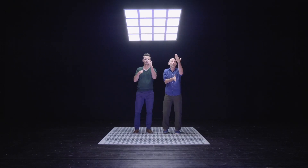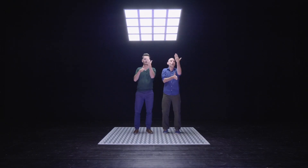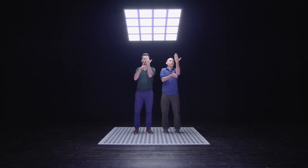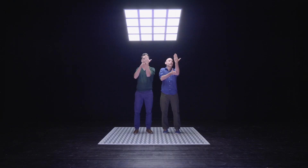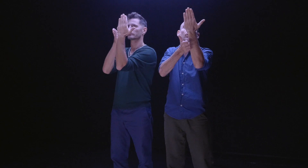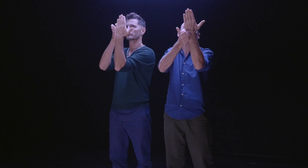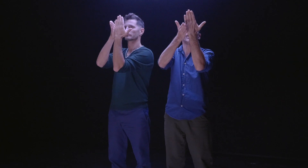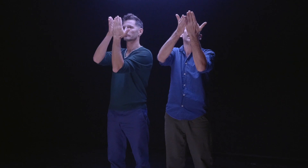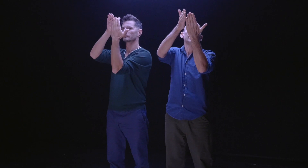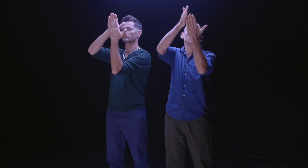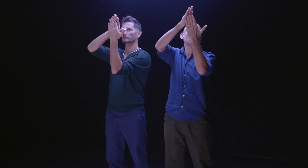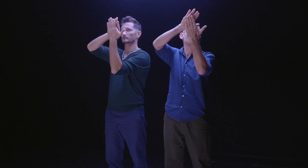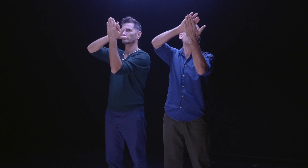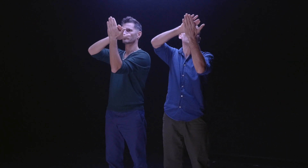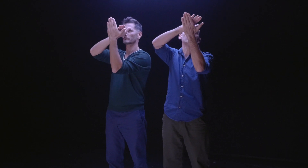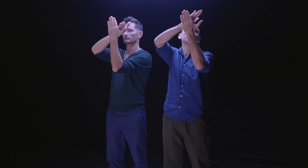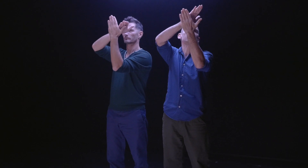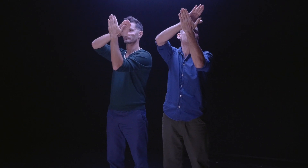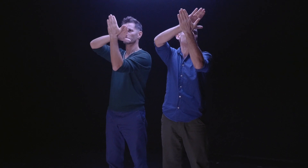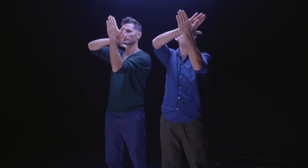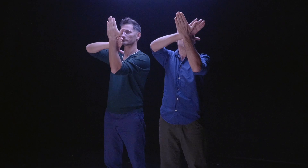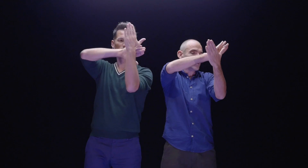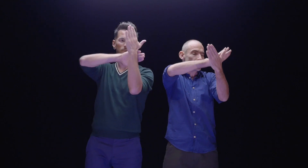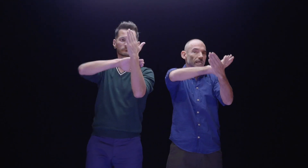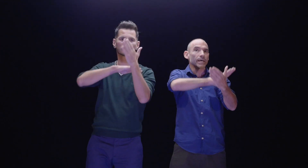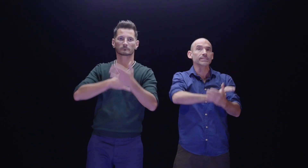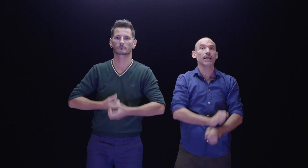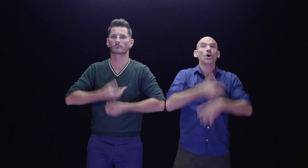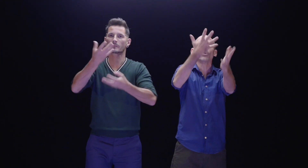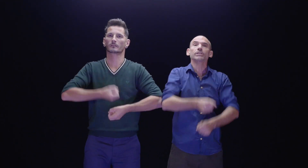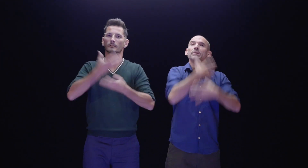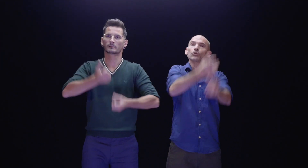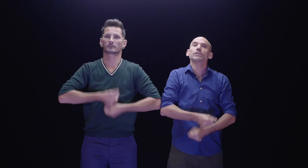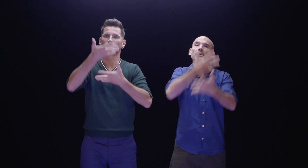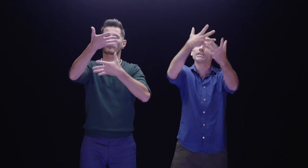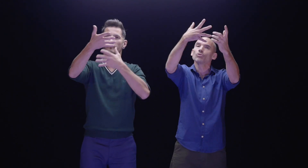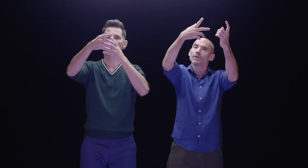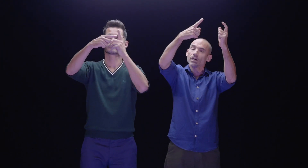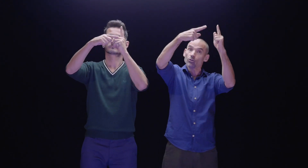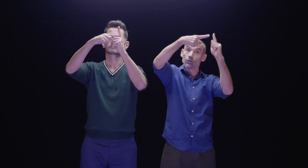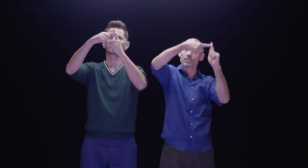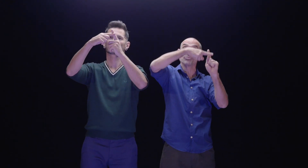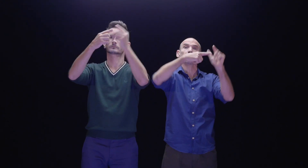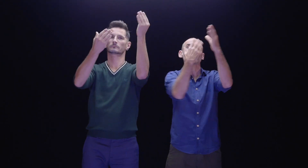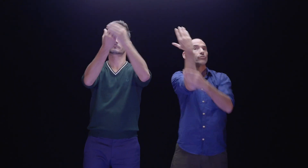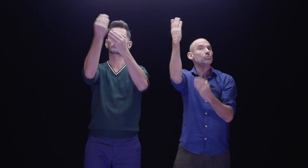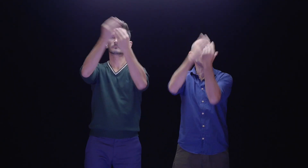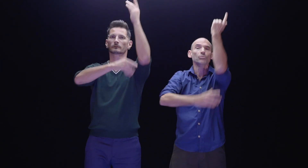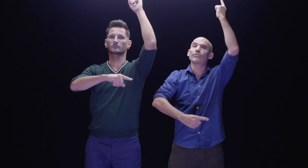revient et l'autre main contourne cette moufle. comme une caresse qui n'est pas une caresse. Et là, on exprime. Quand on s'exprime et les deux mains deviennent le signe plus, on retrouve une moufle de moufle.